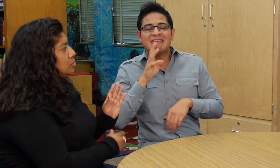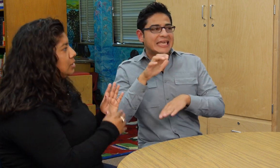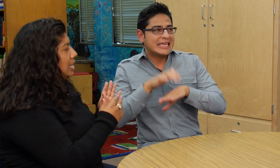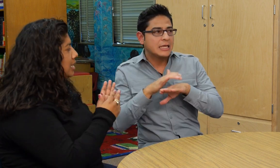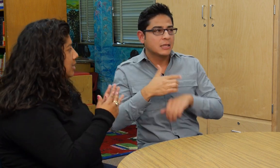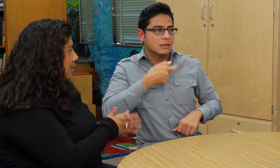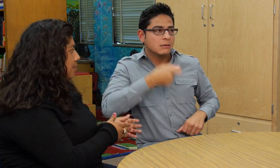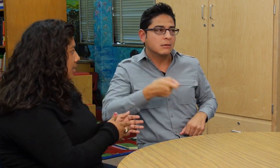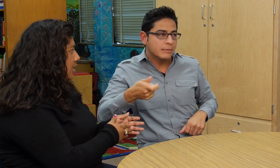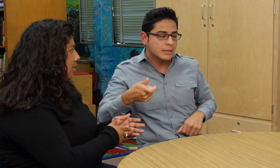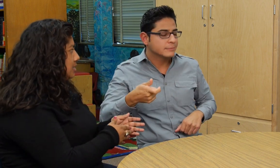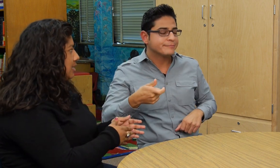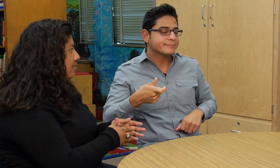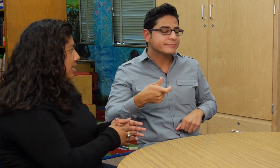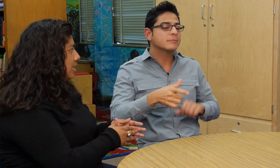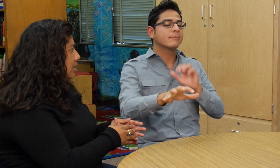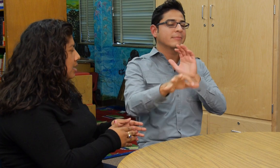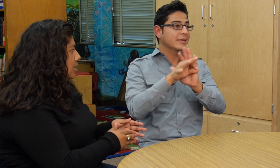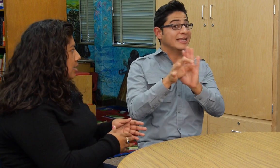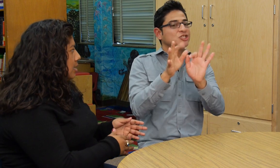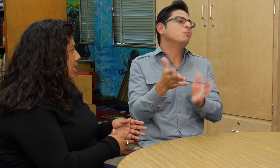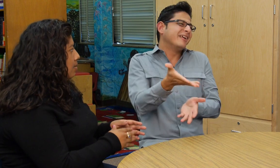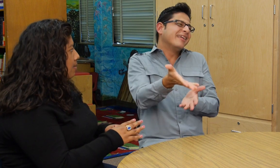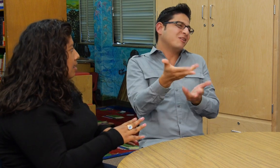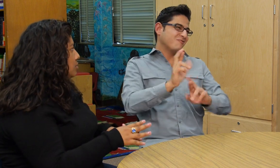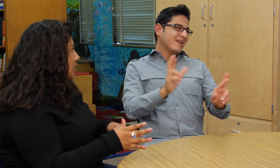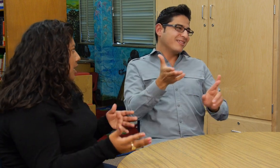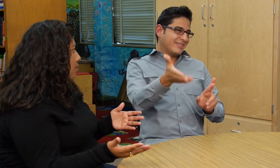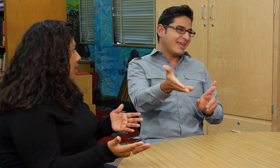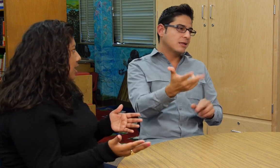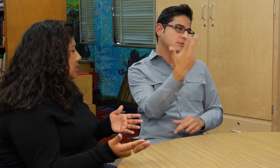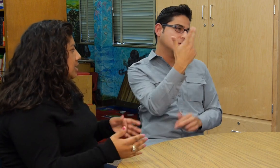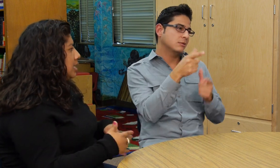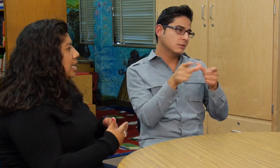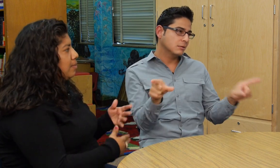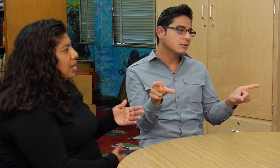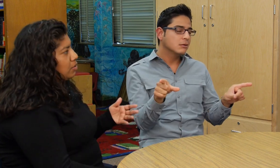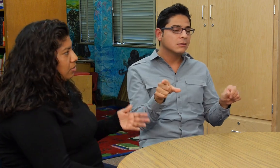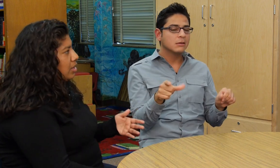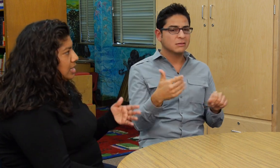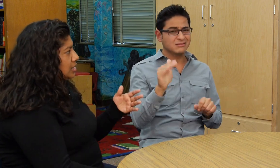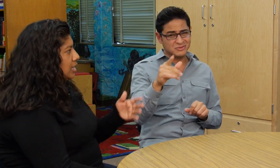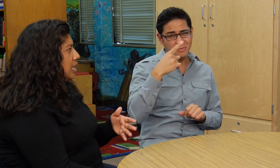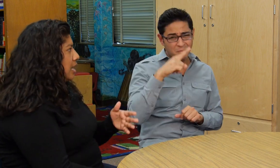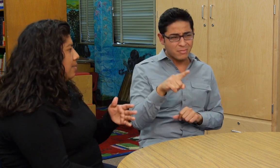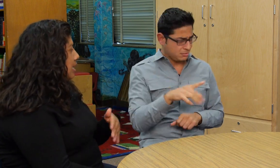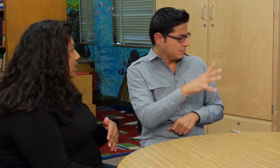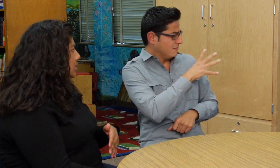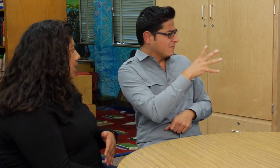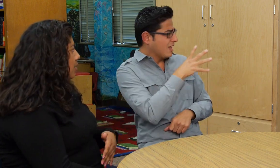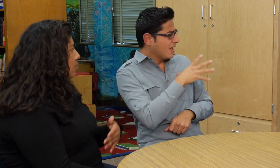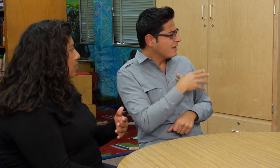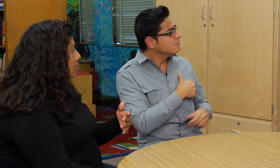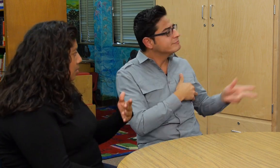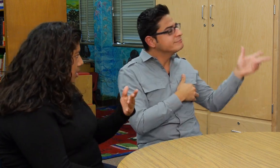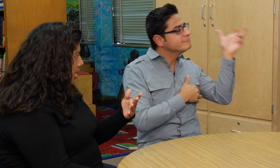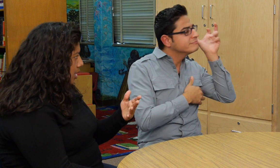usé el intérprete que estaba ahí, que hablaba los tres lenguajes y él me ayudó a decirle a la maestra o, y al,